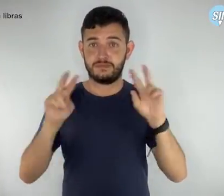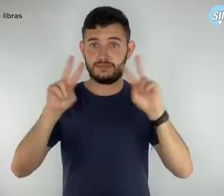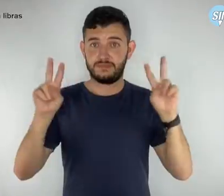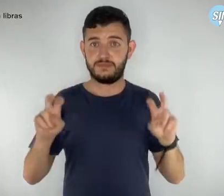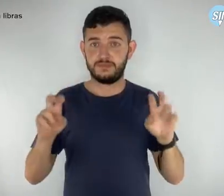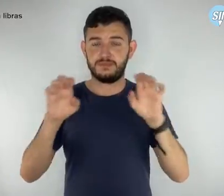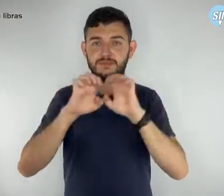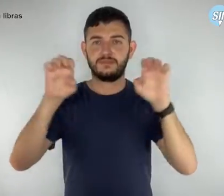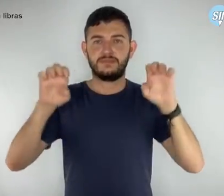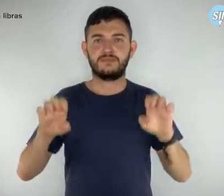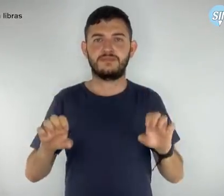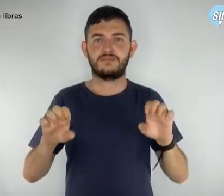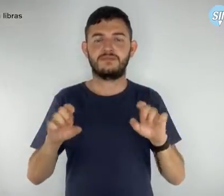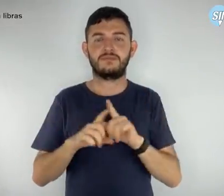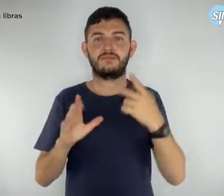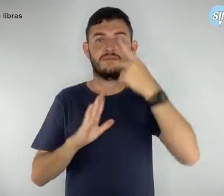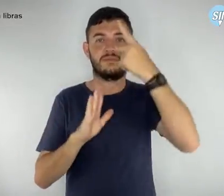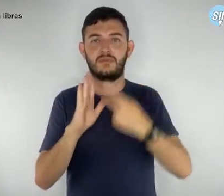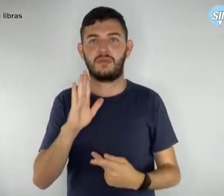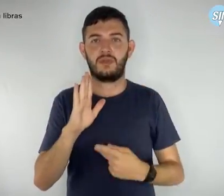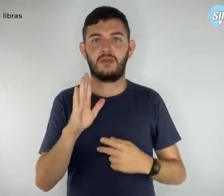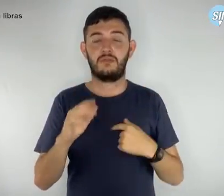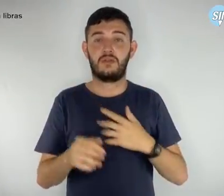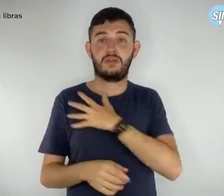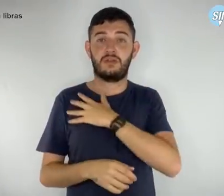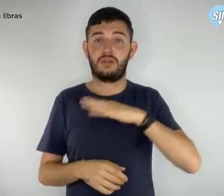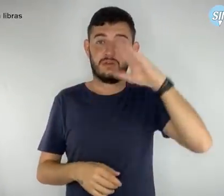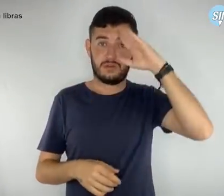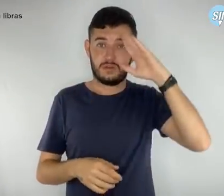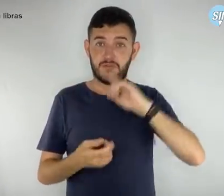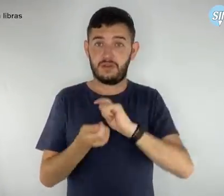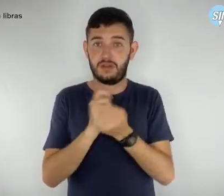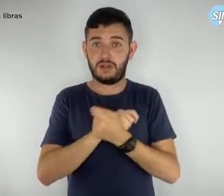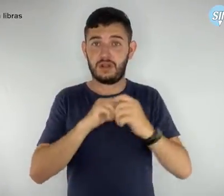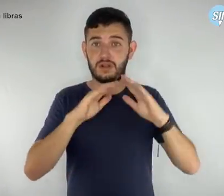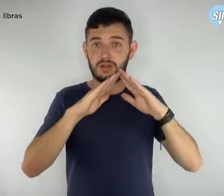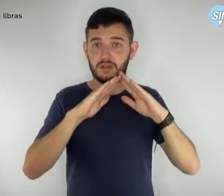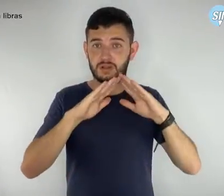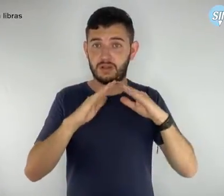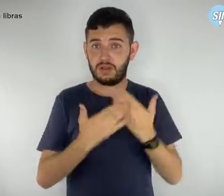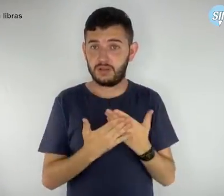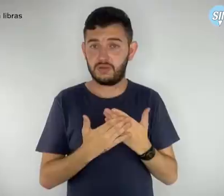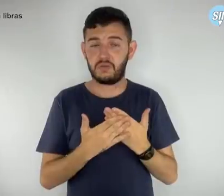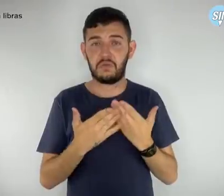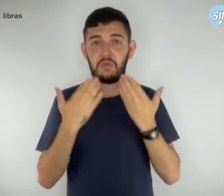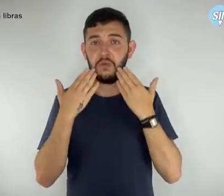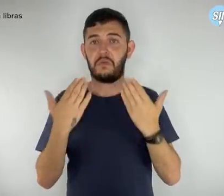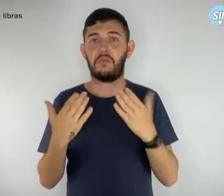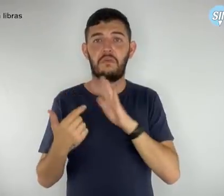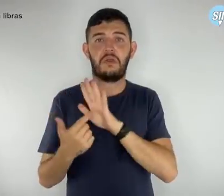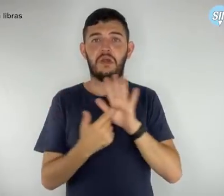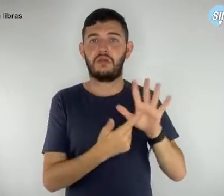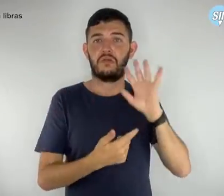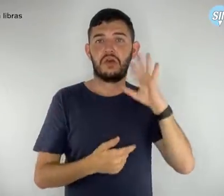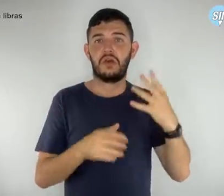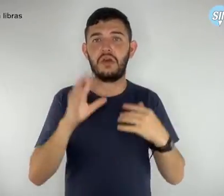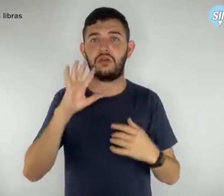questões estruturais, o projeto de militarização das escolas, que não apresentou nenhum